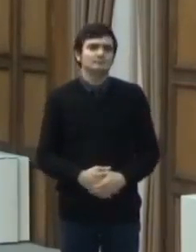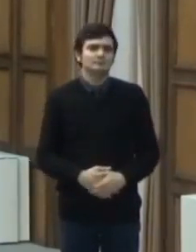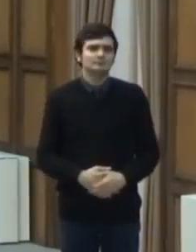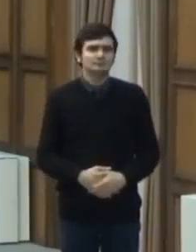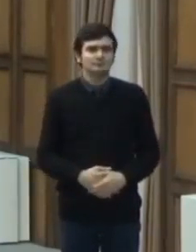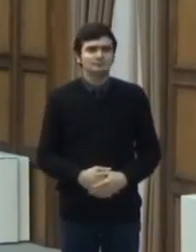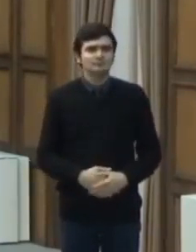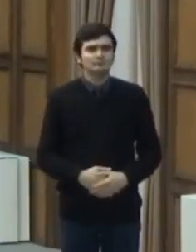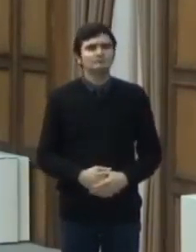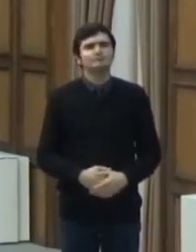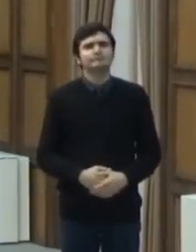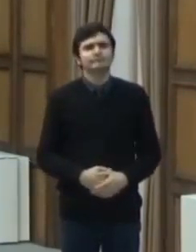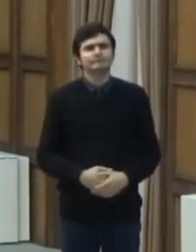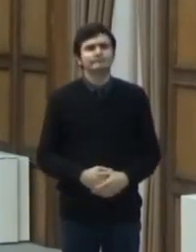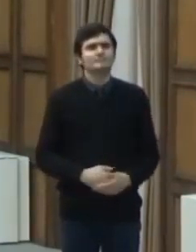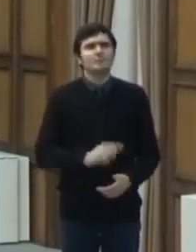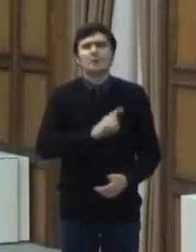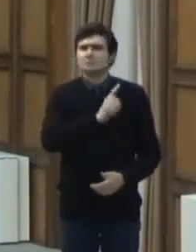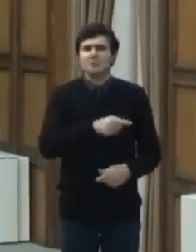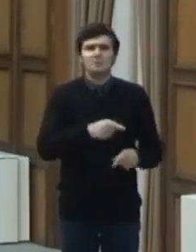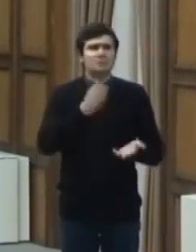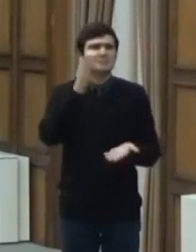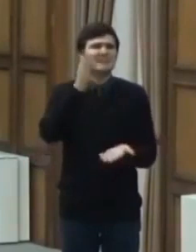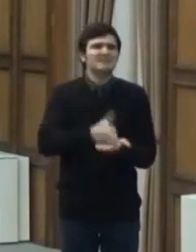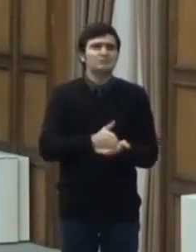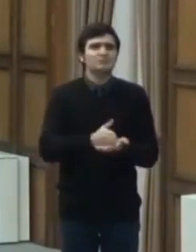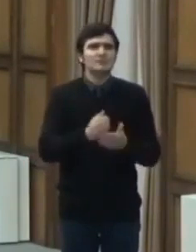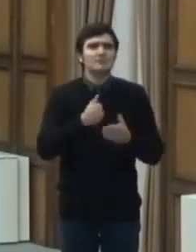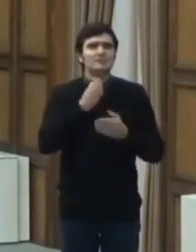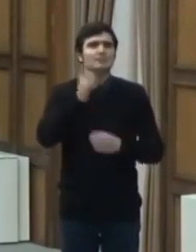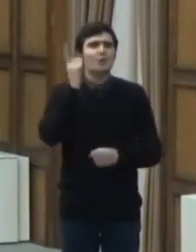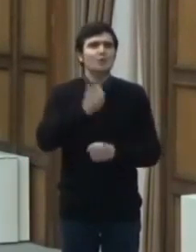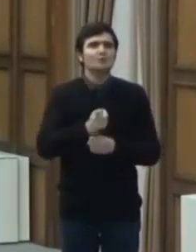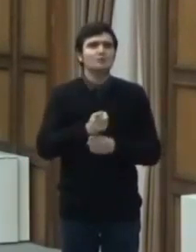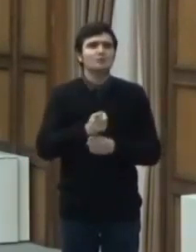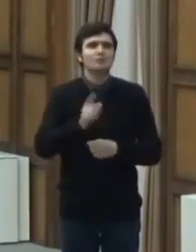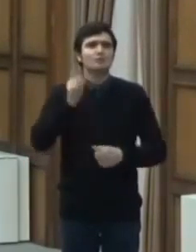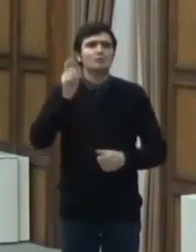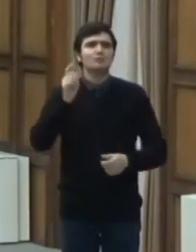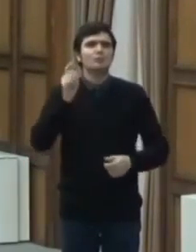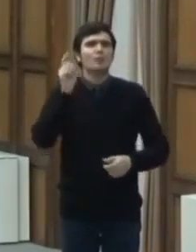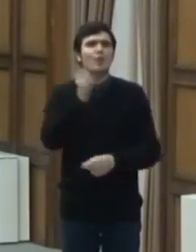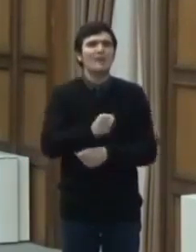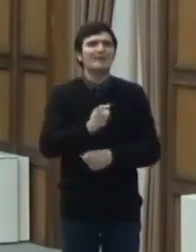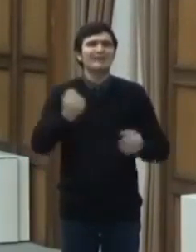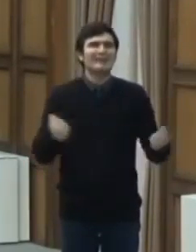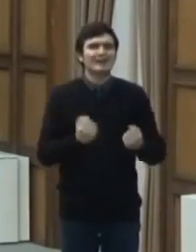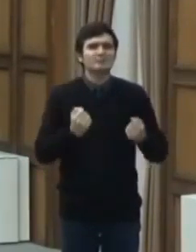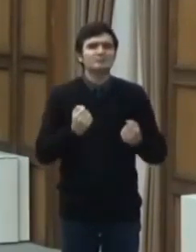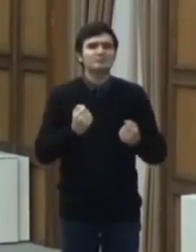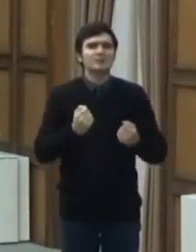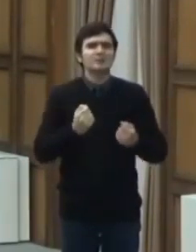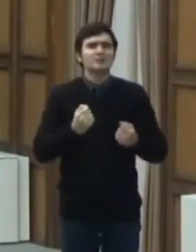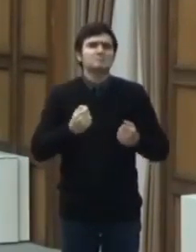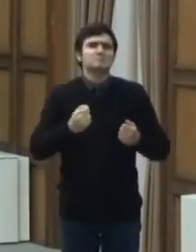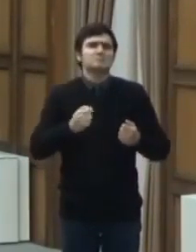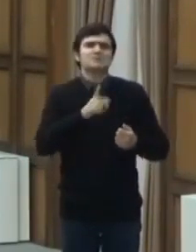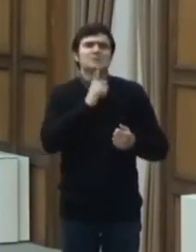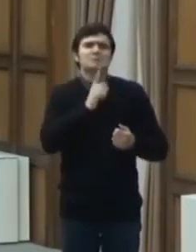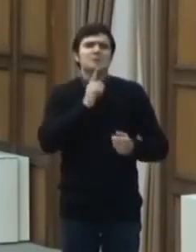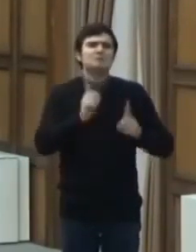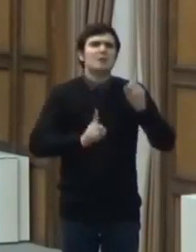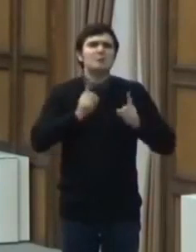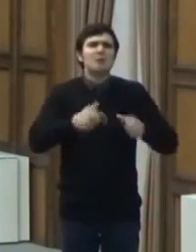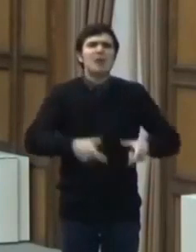Se pot institui prin ordine al comandantului acțiunii măsura carantinării unor clădiri, zone, localități, la solicitarea